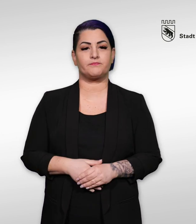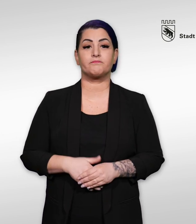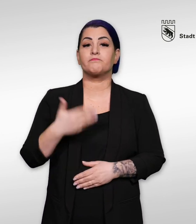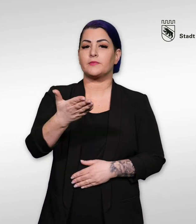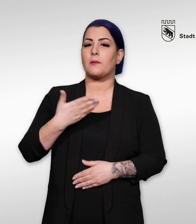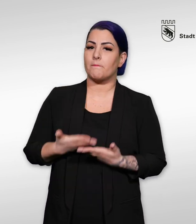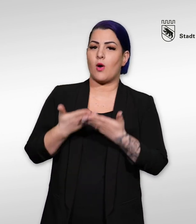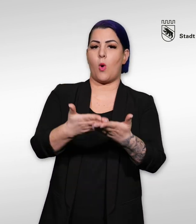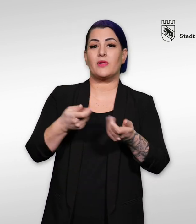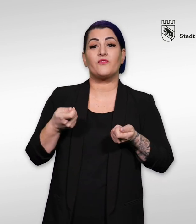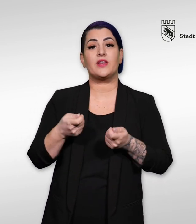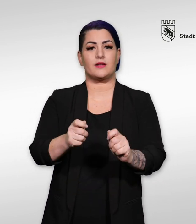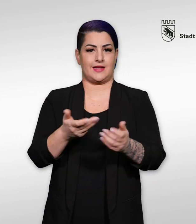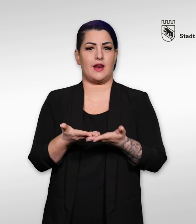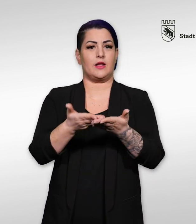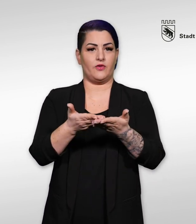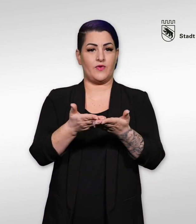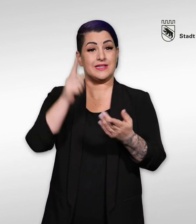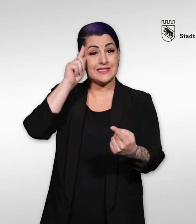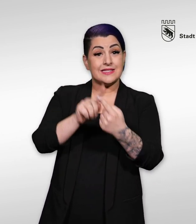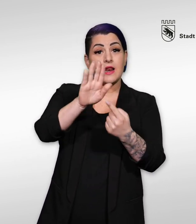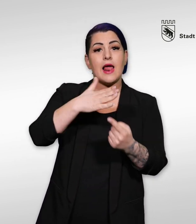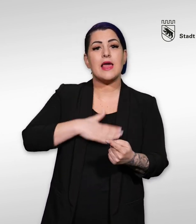Sie erhalten finanzielle Hilfe, die Ihren Lebensbedarf deckt.